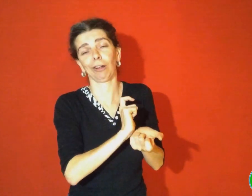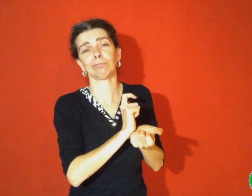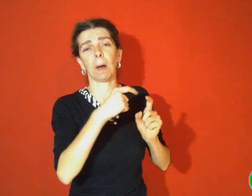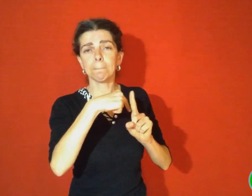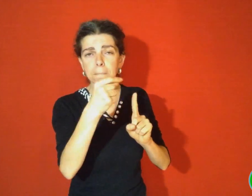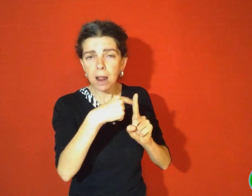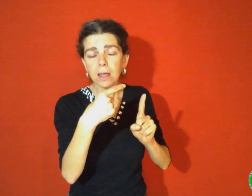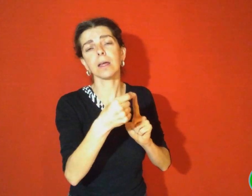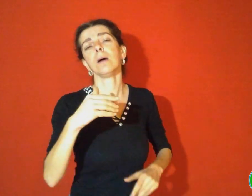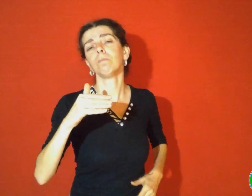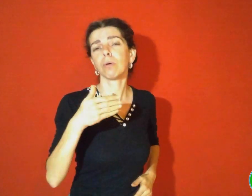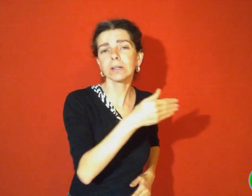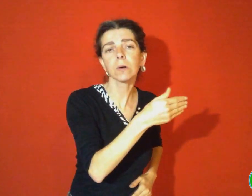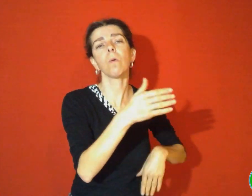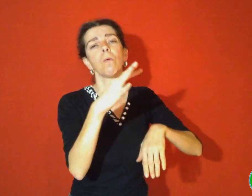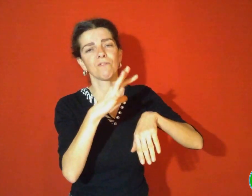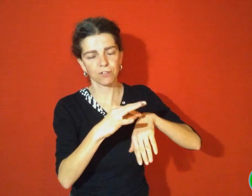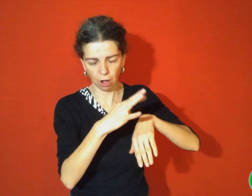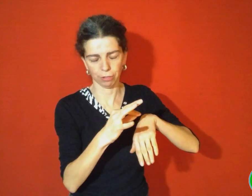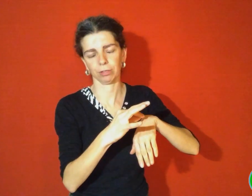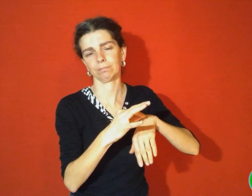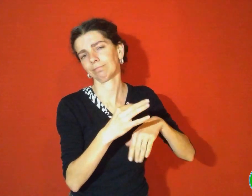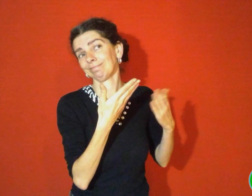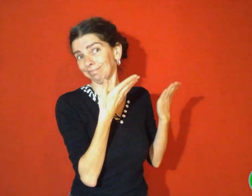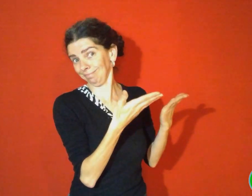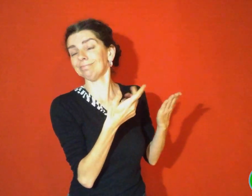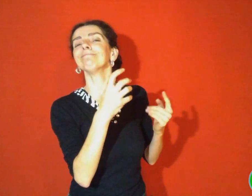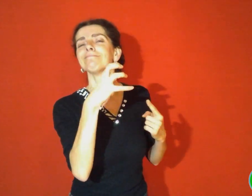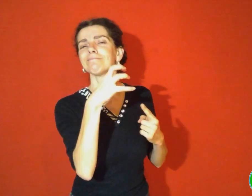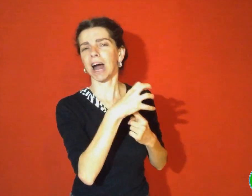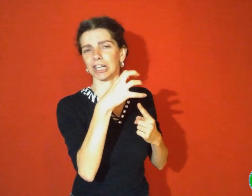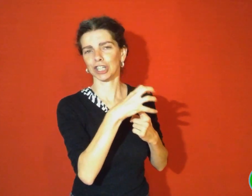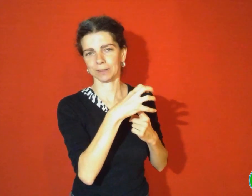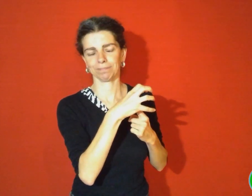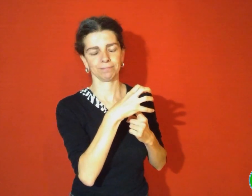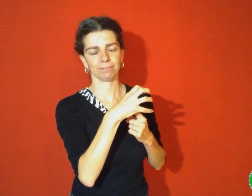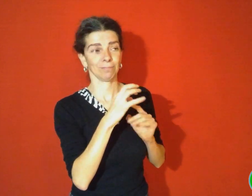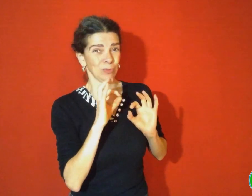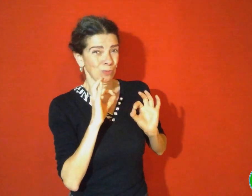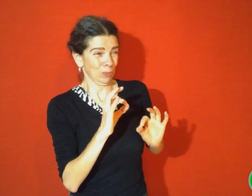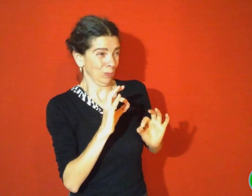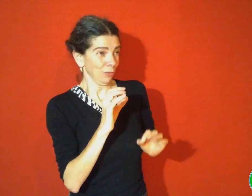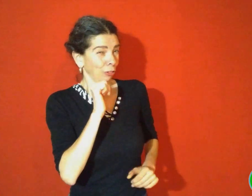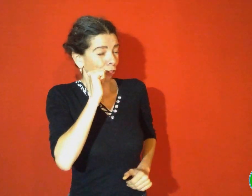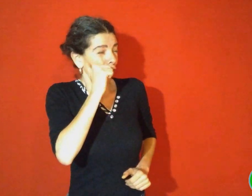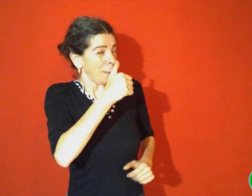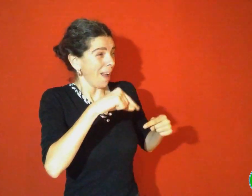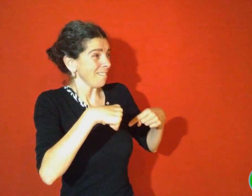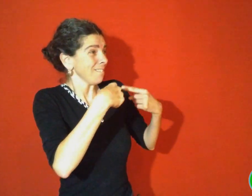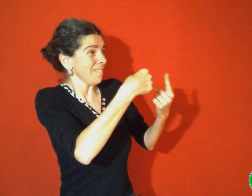blé, de la viande et du poisson. La veille du jour du marché, dans l'après-midi, il appela sa